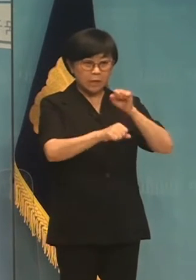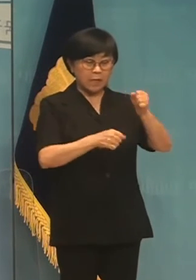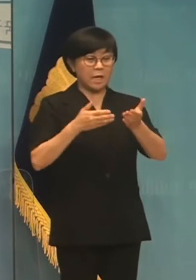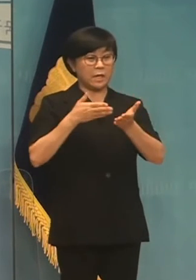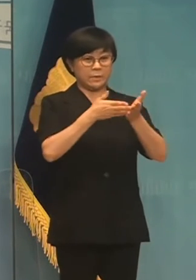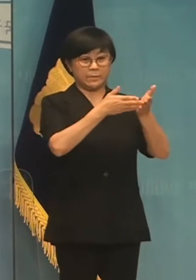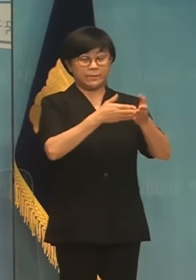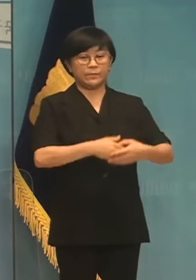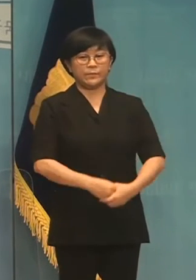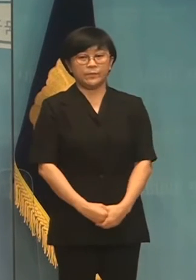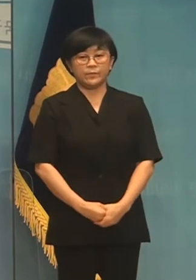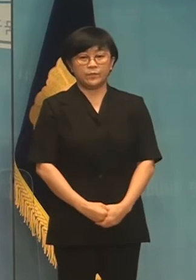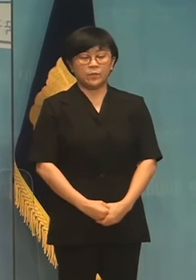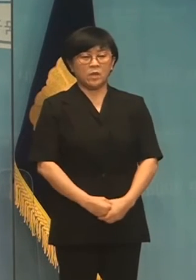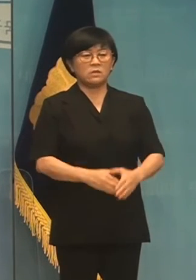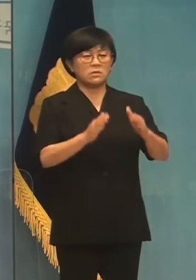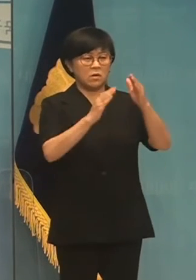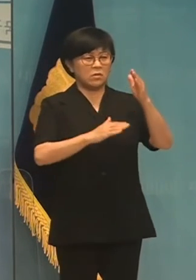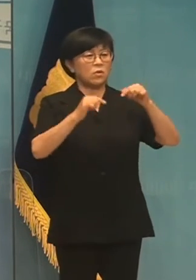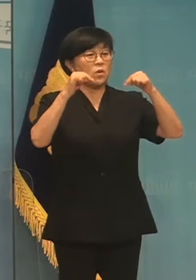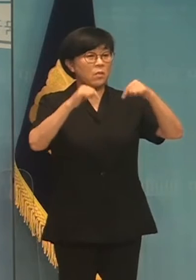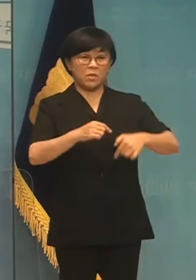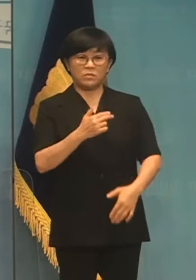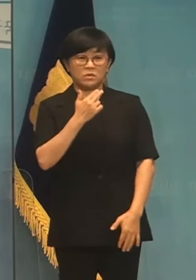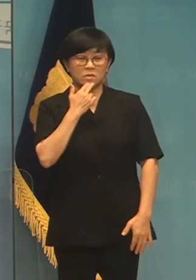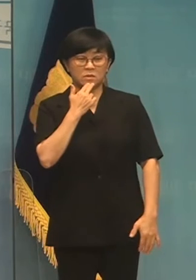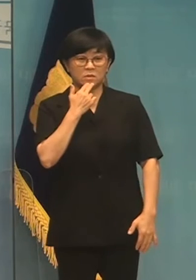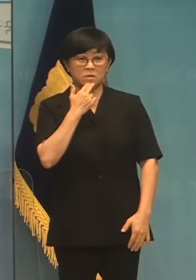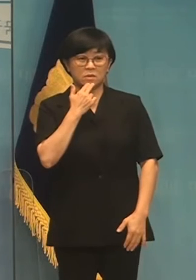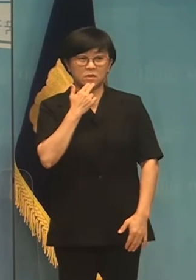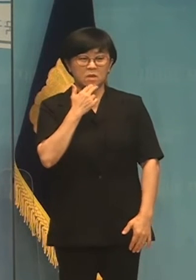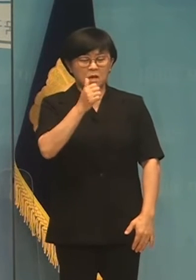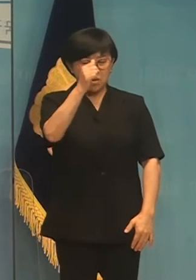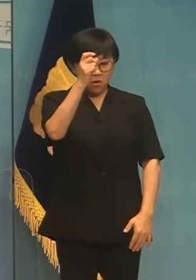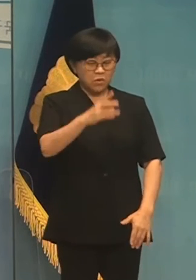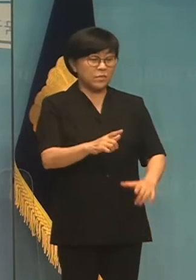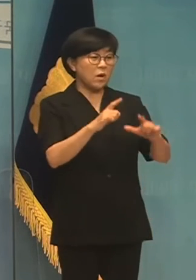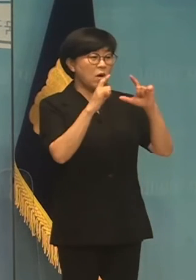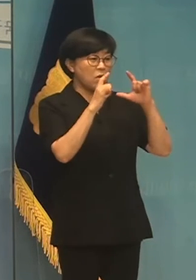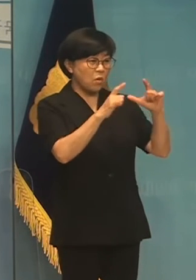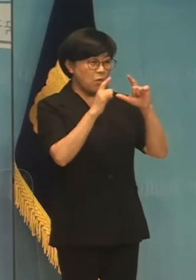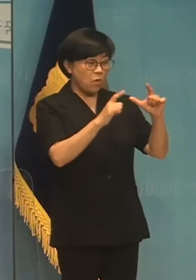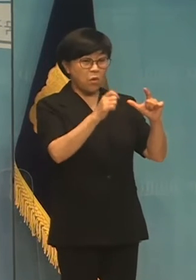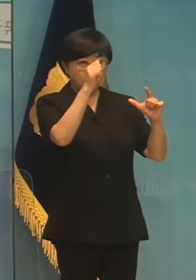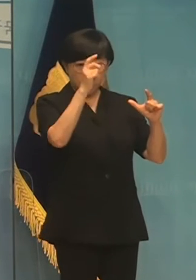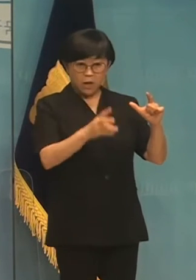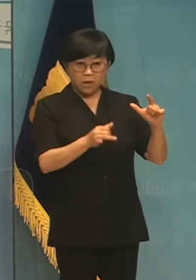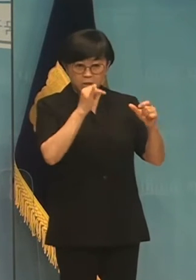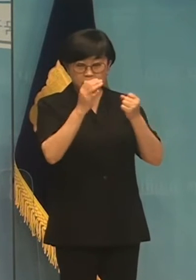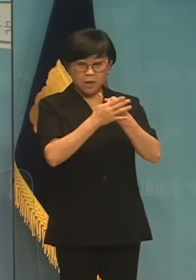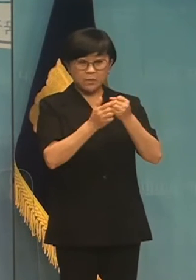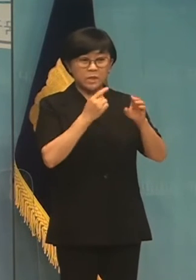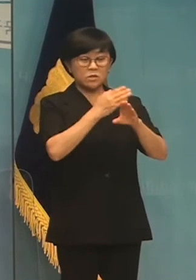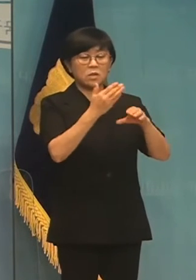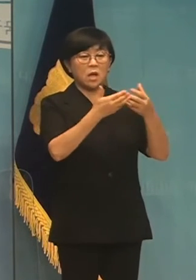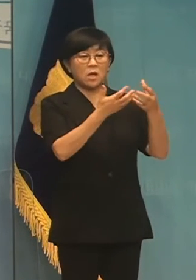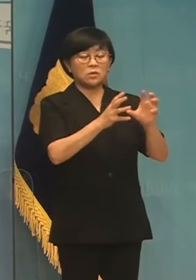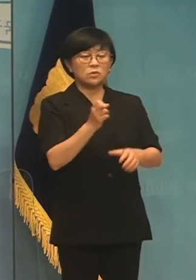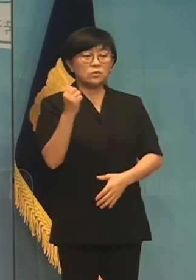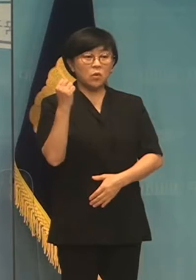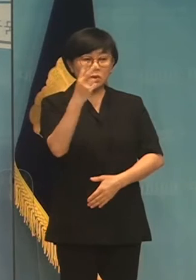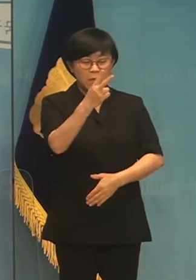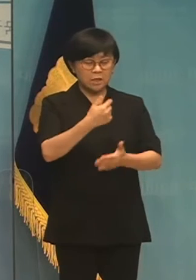결코 협의는 없었습니다. 수차례 경고에도 불구하고 민주당은 또다시